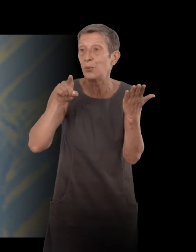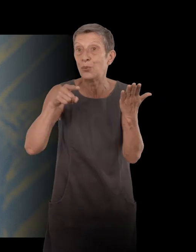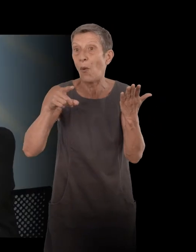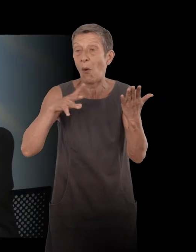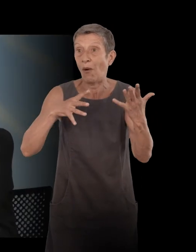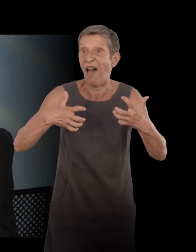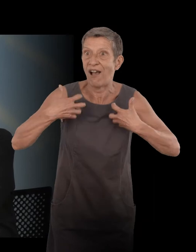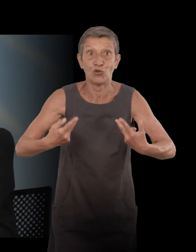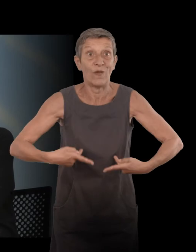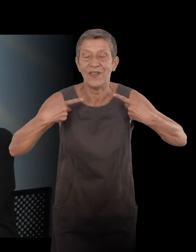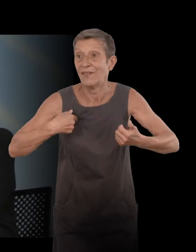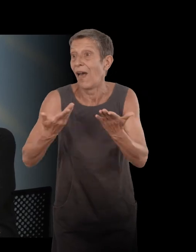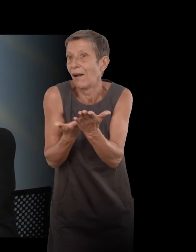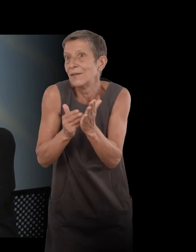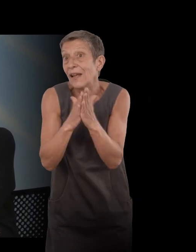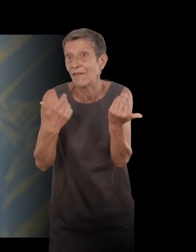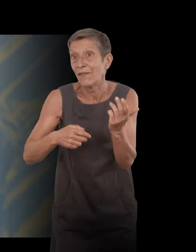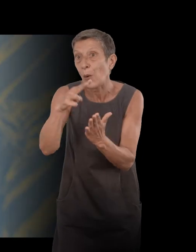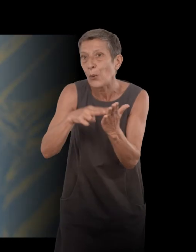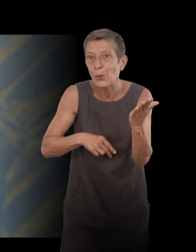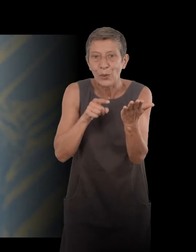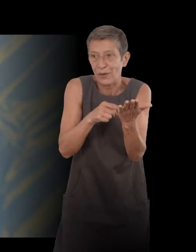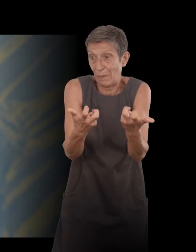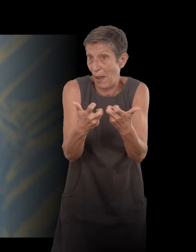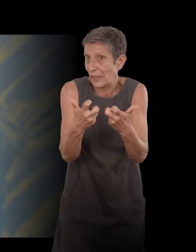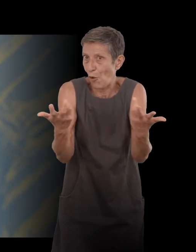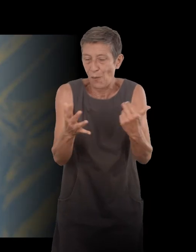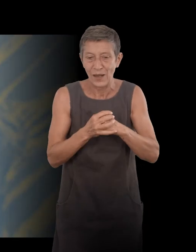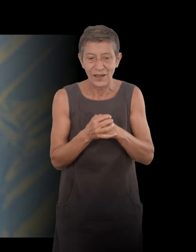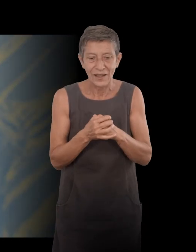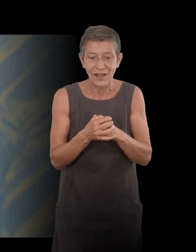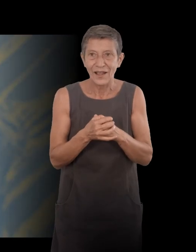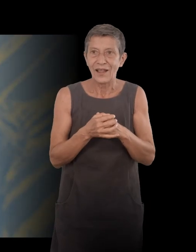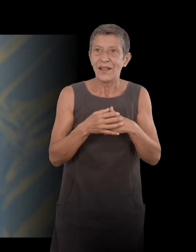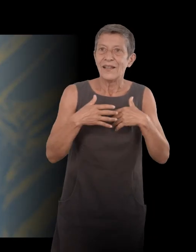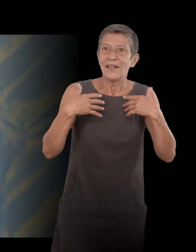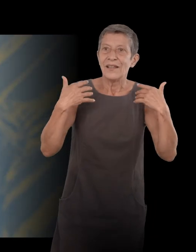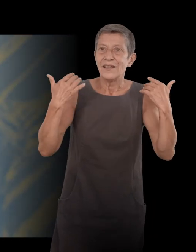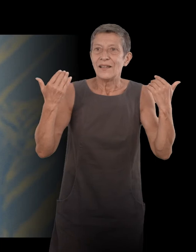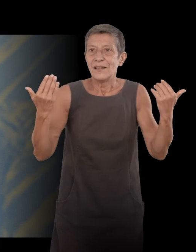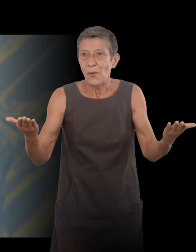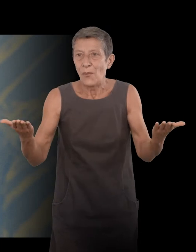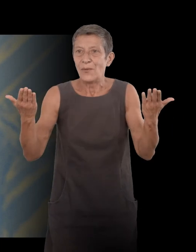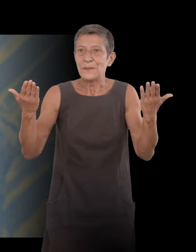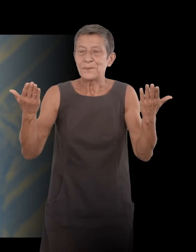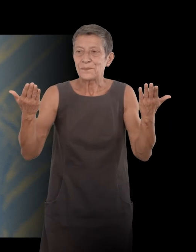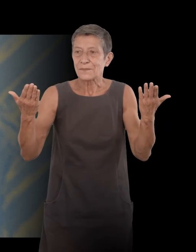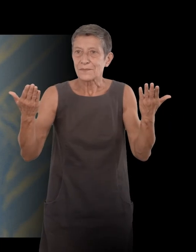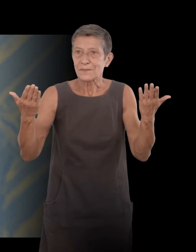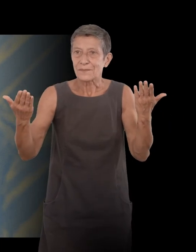génial. C'est un monument que j'ai toujours préféré. On me dit que j'ai tort, mais j'ai toujours préféré l'arrache